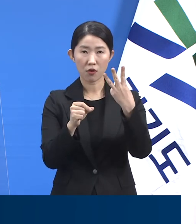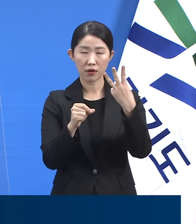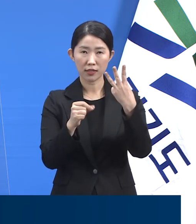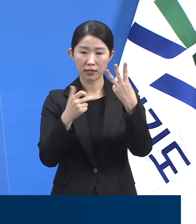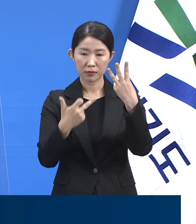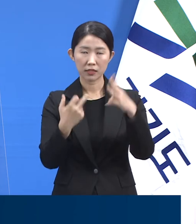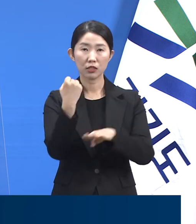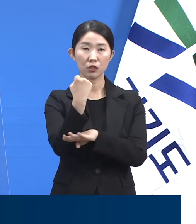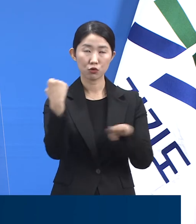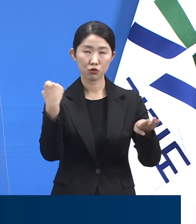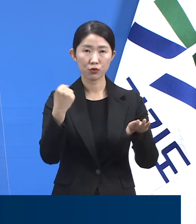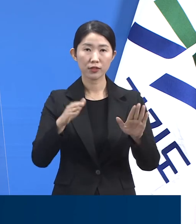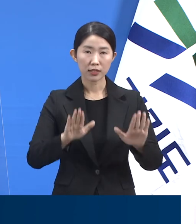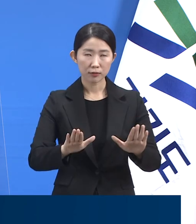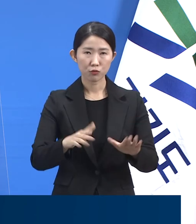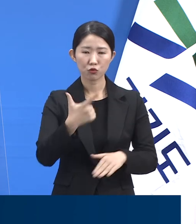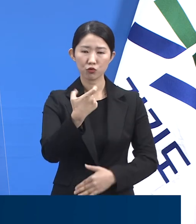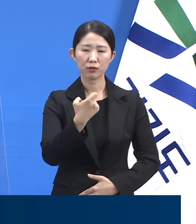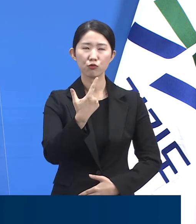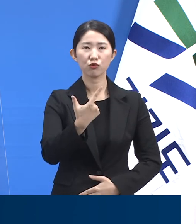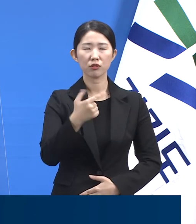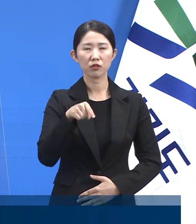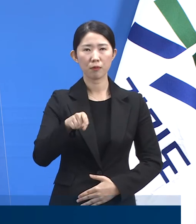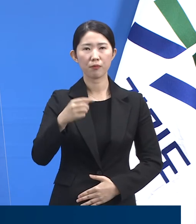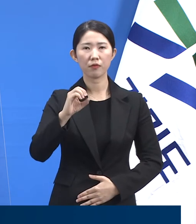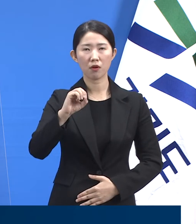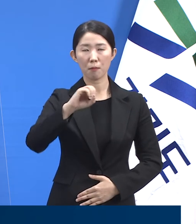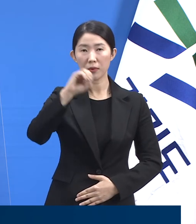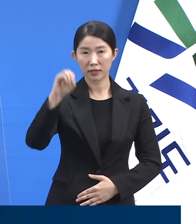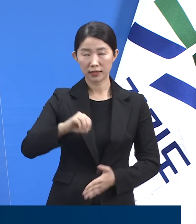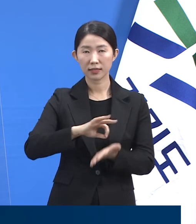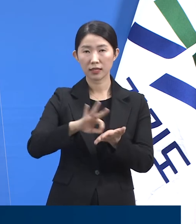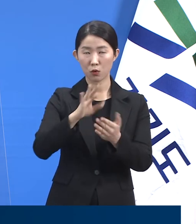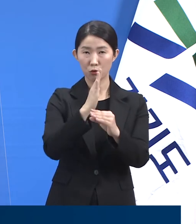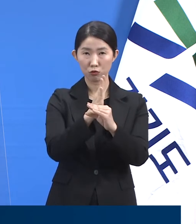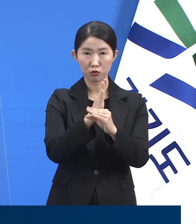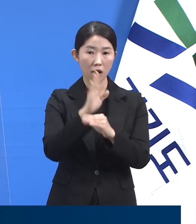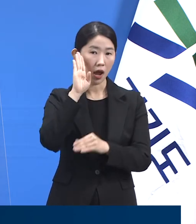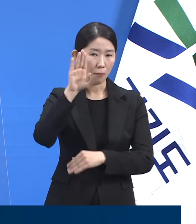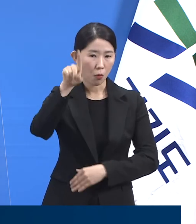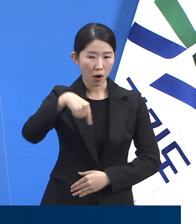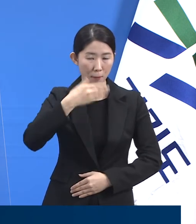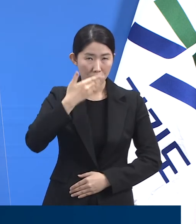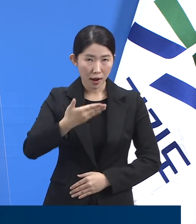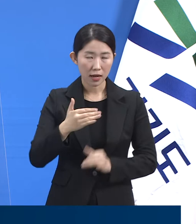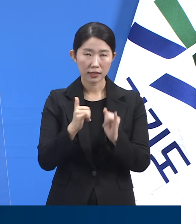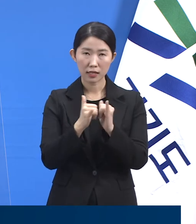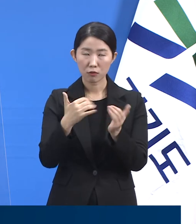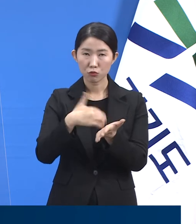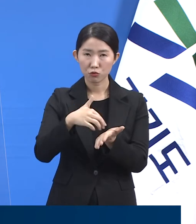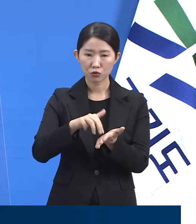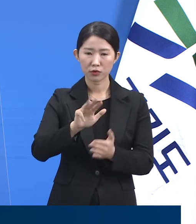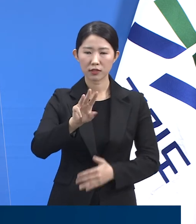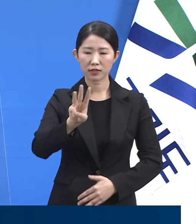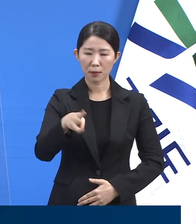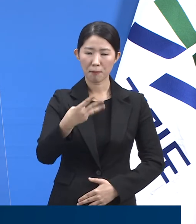66.0%의 가동률을 보이며 잔여 수용 가능 인원은 395명입니다.